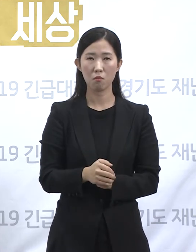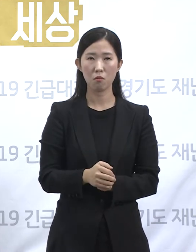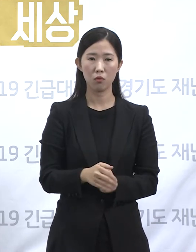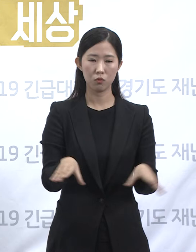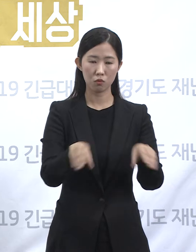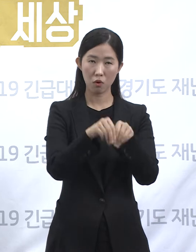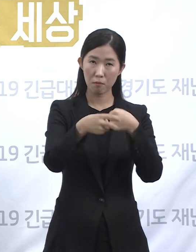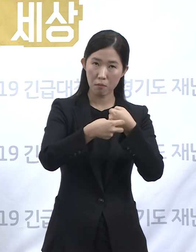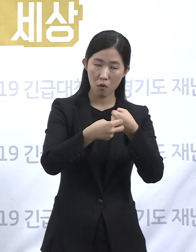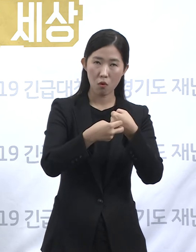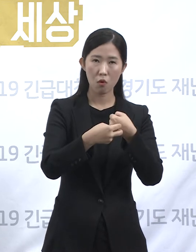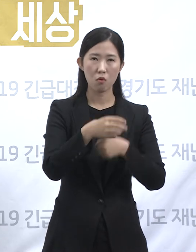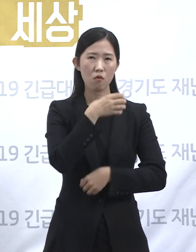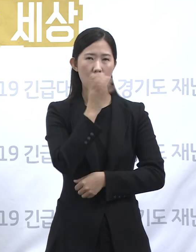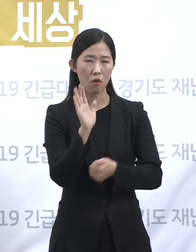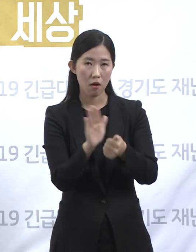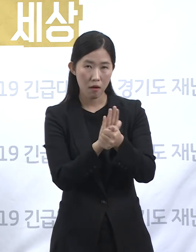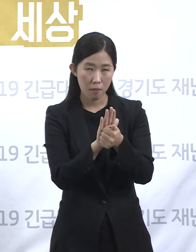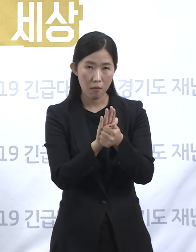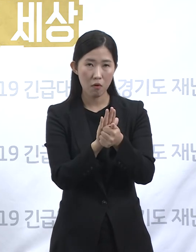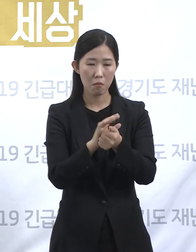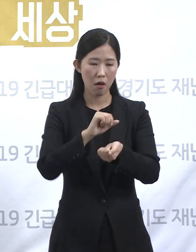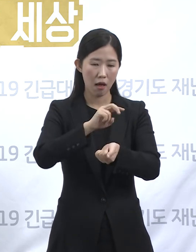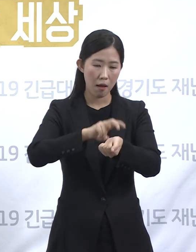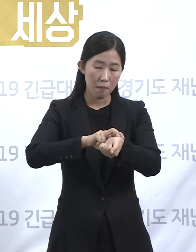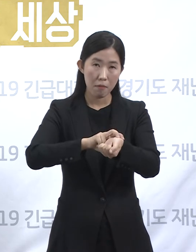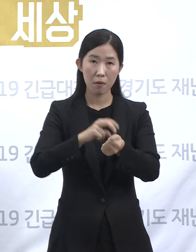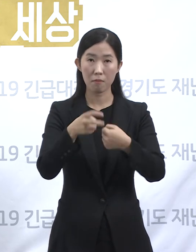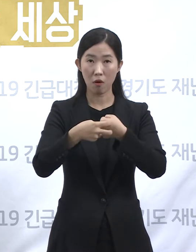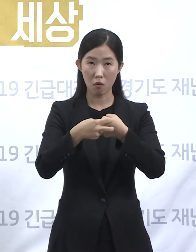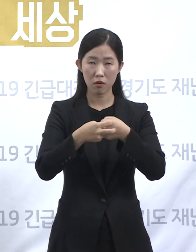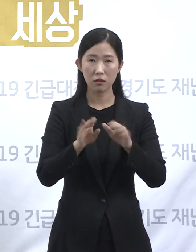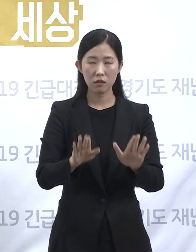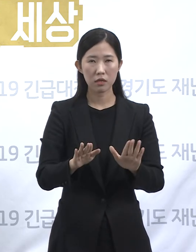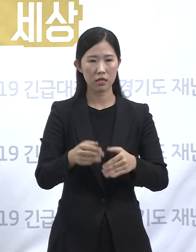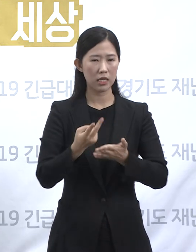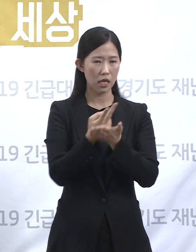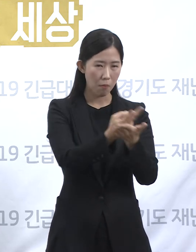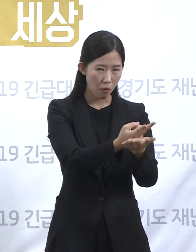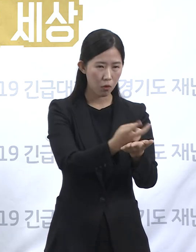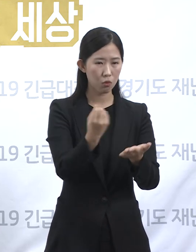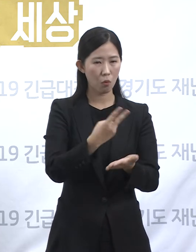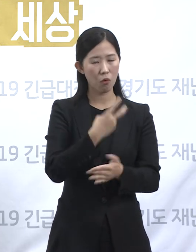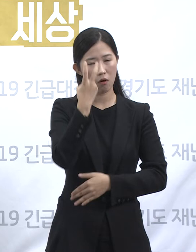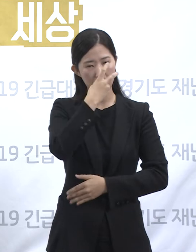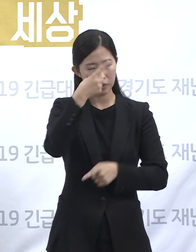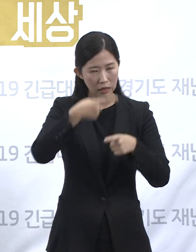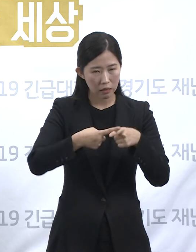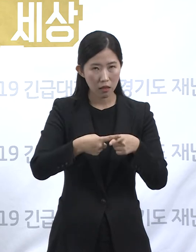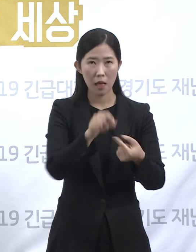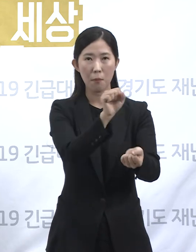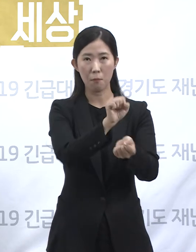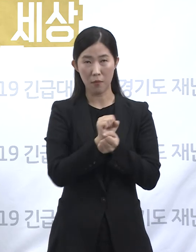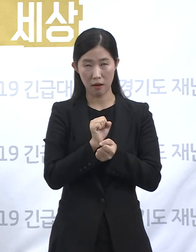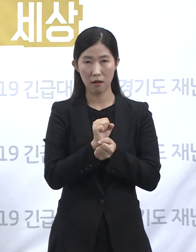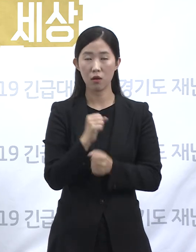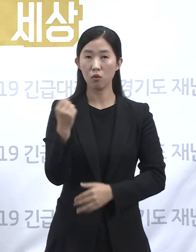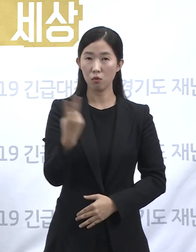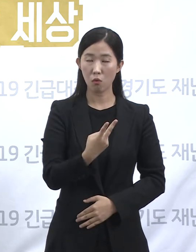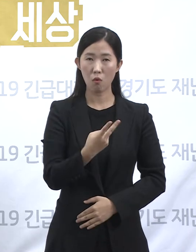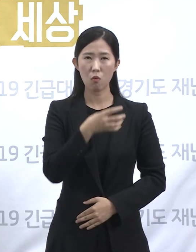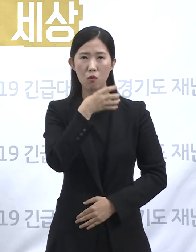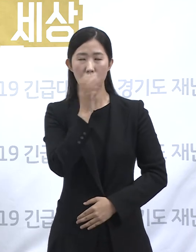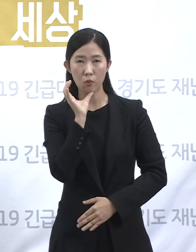한방병원 등에서 입원 치료를 받다가 진단된 환자들, 그리고 노인요양시설,